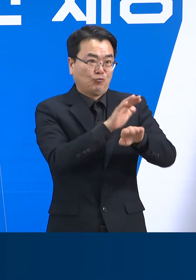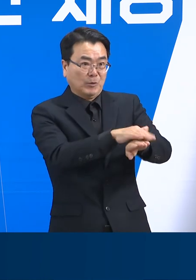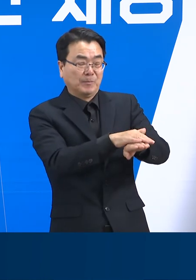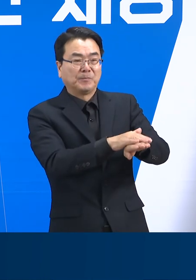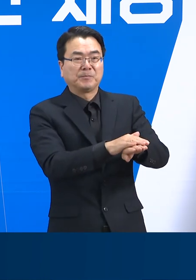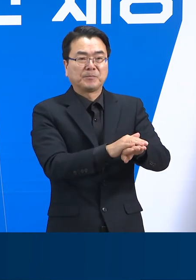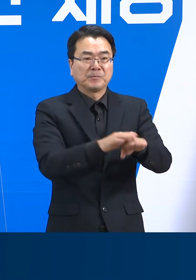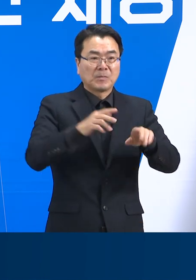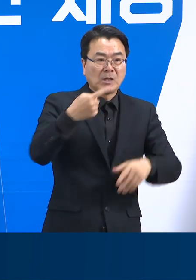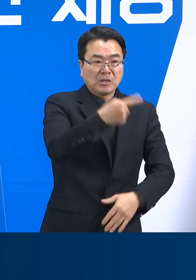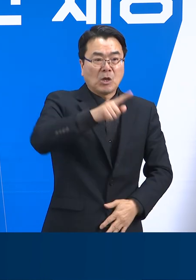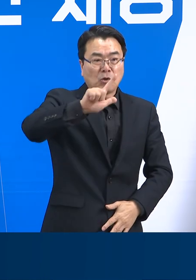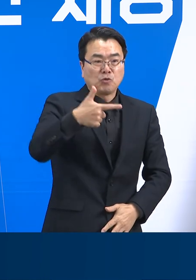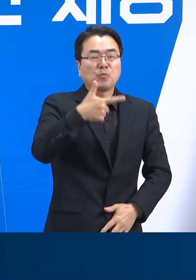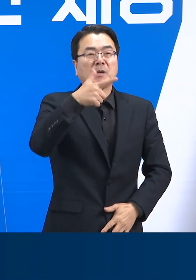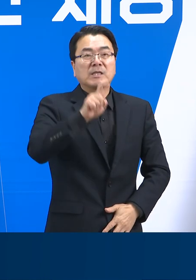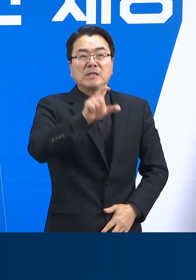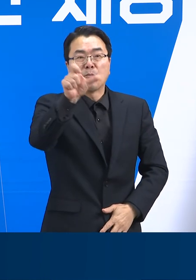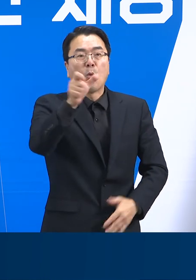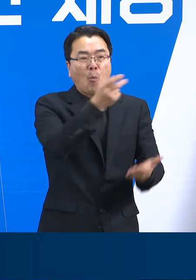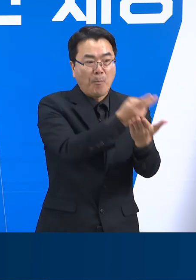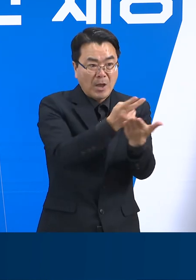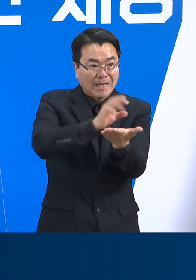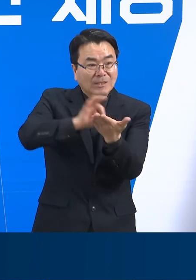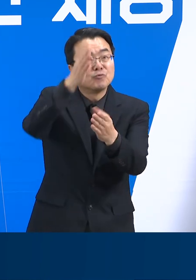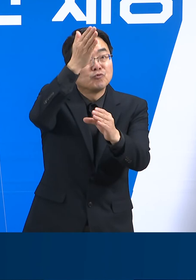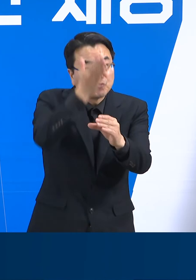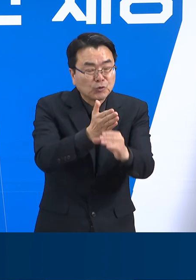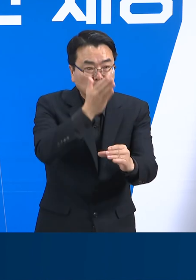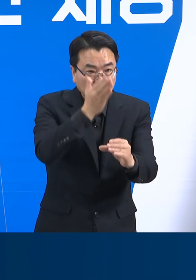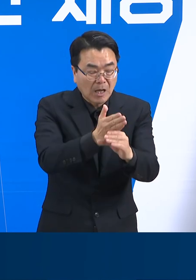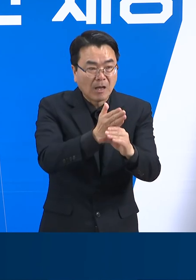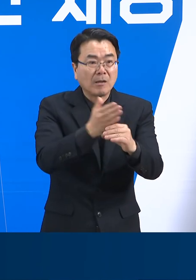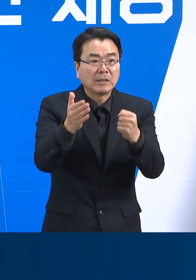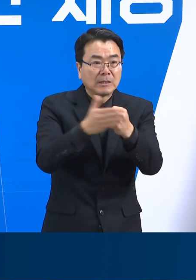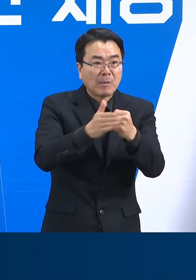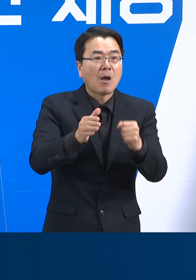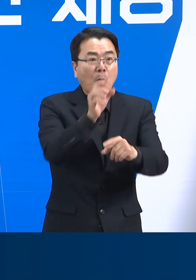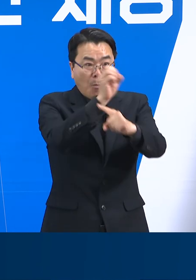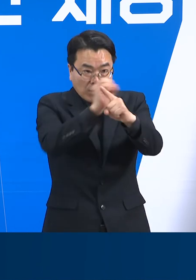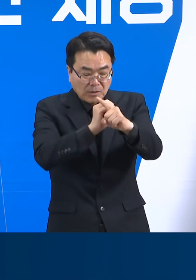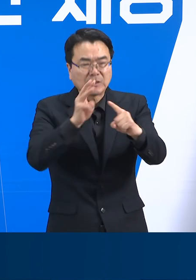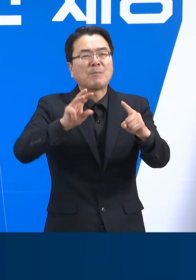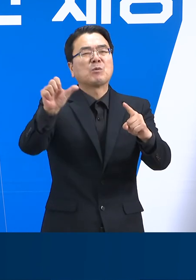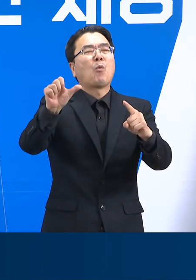현재 1615병상을 사용하고 있으며 병상 가동률은 32%입니다.